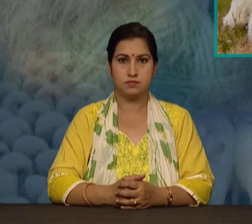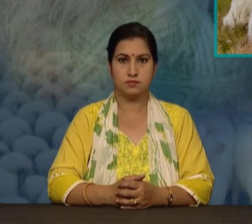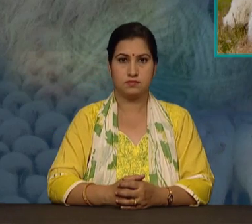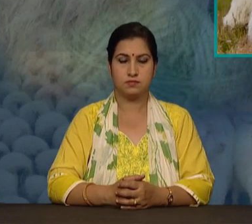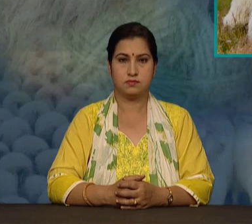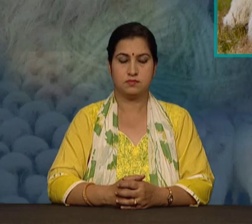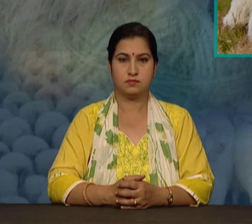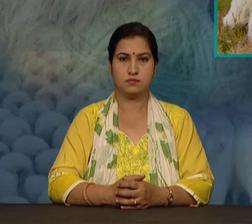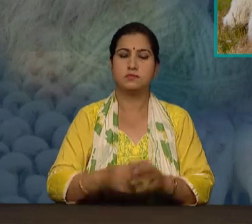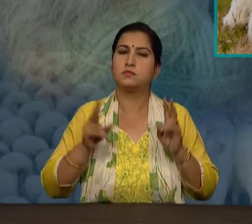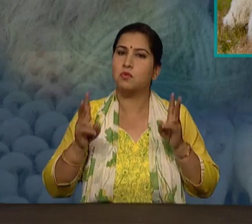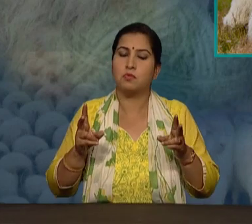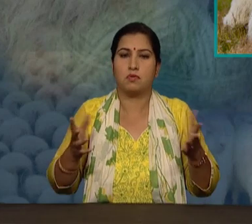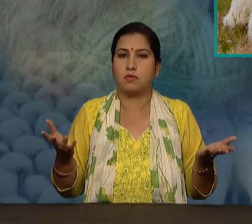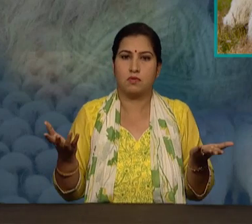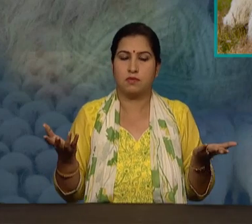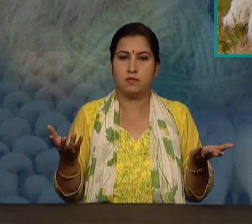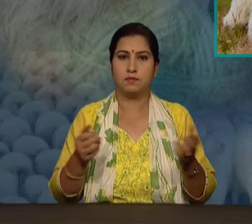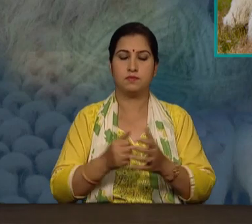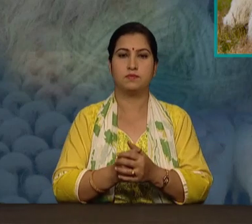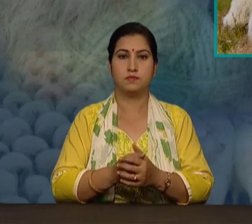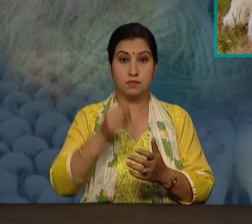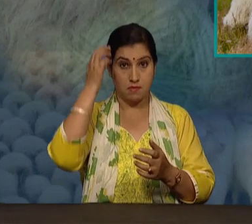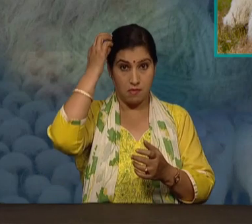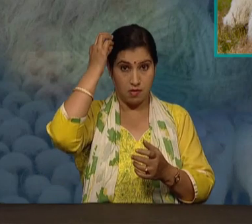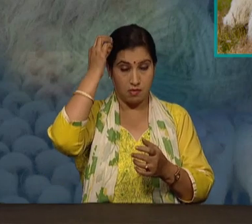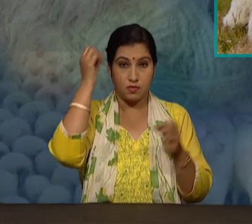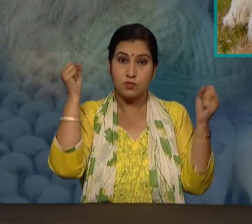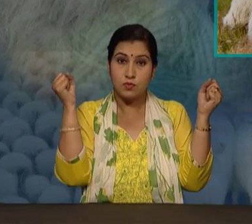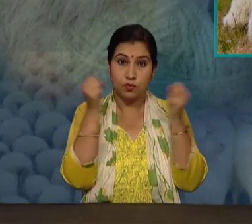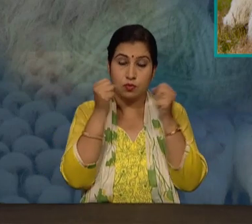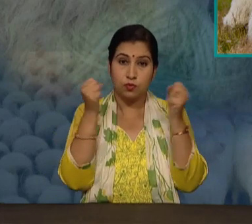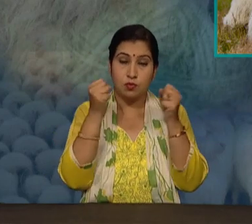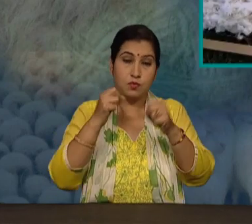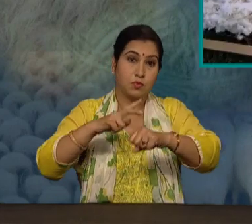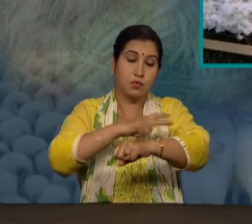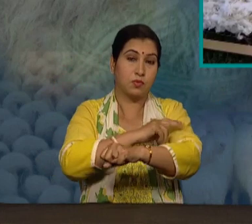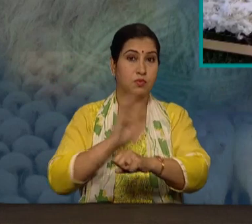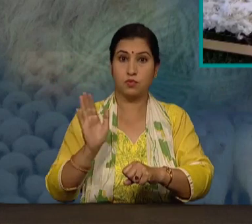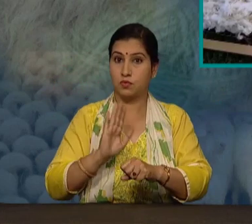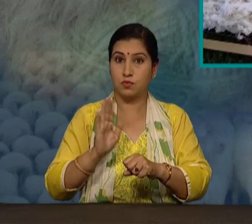साधरन तया बाल गर्मी के मौसम में काटे जाते हैं